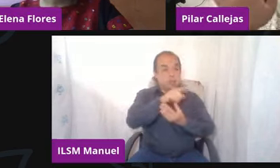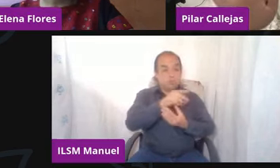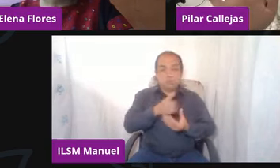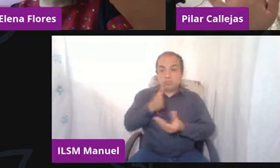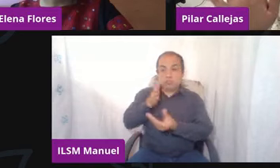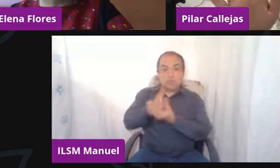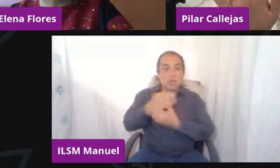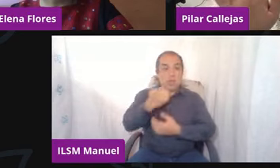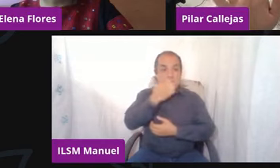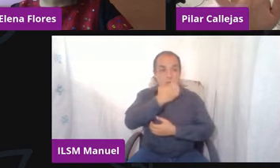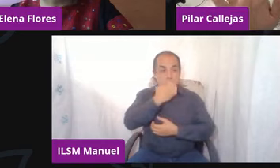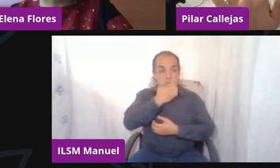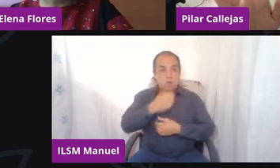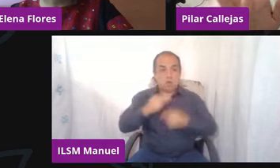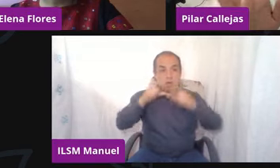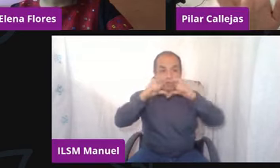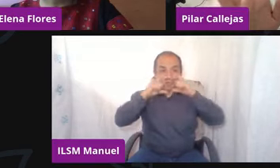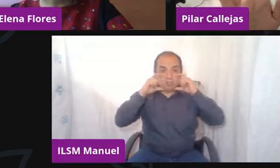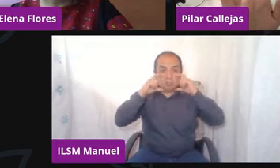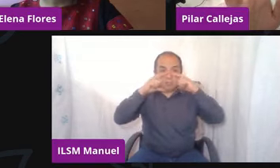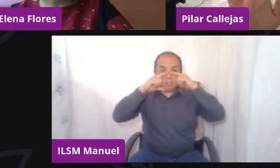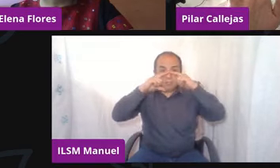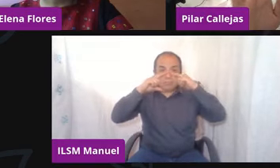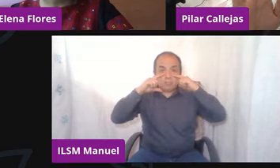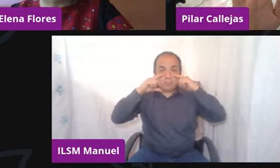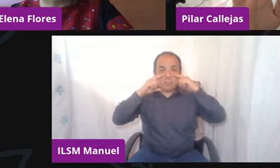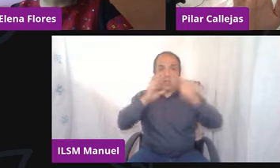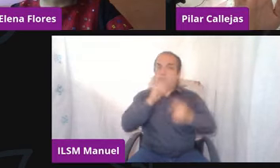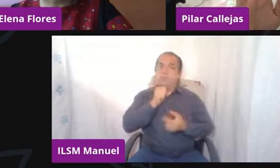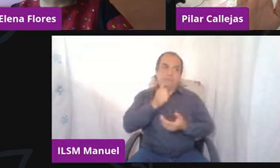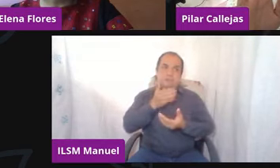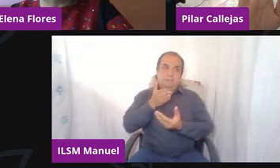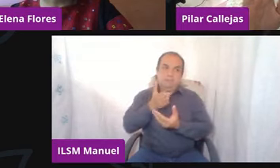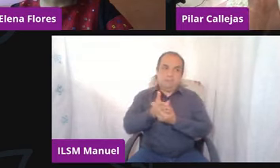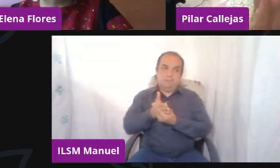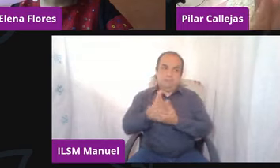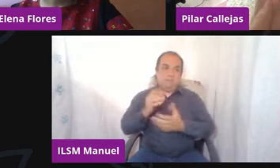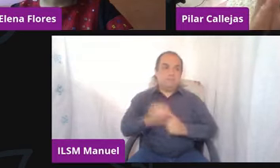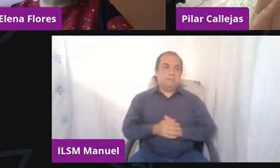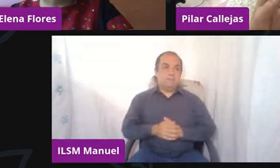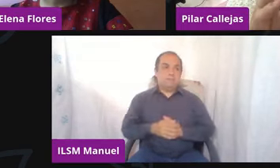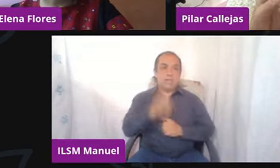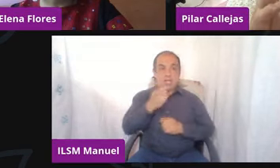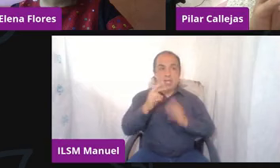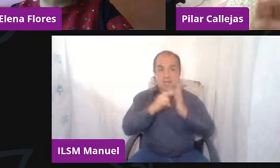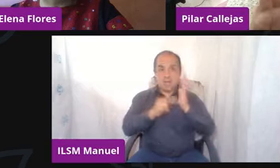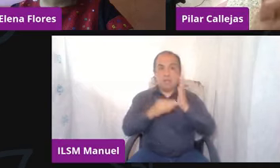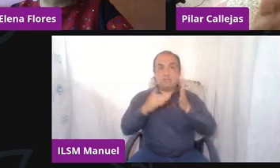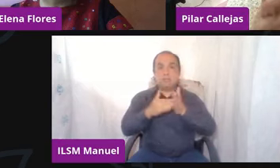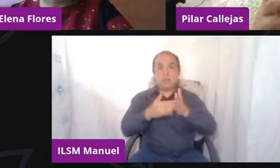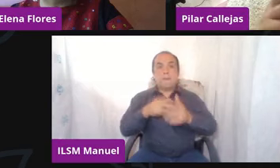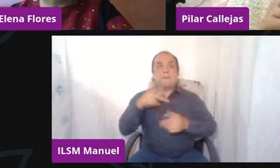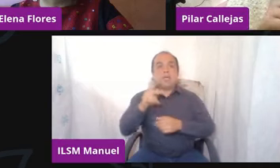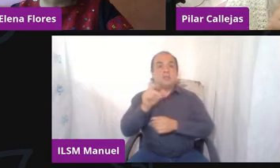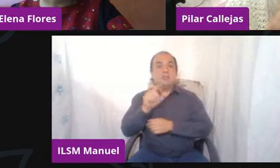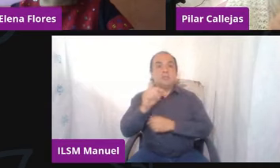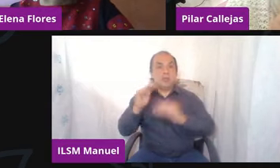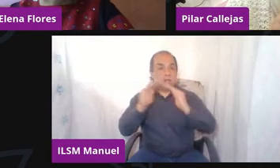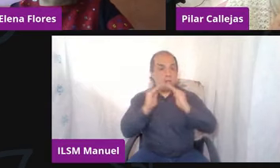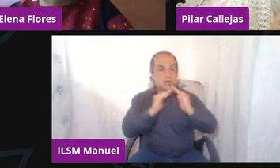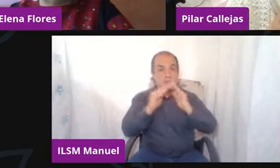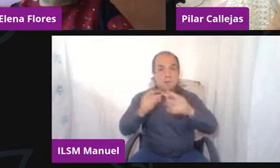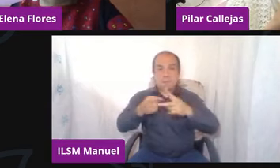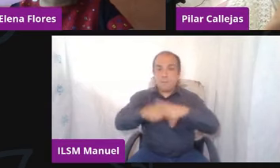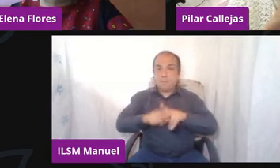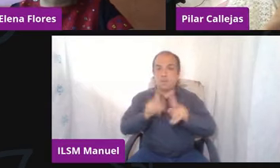Eso es más regla y límite, pero en casa empezar a platicar de la importancia pero